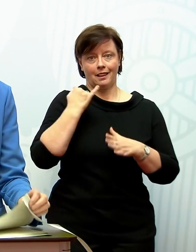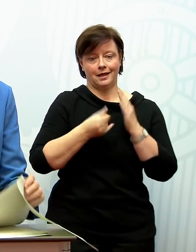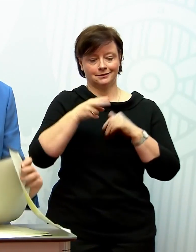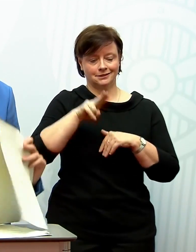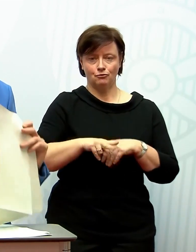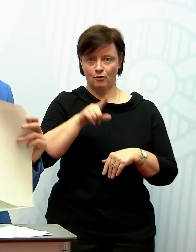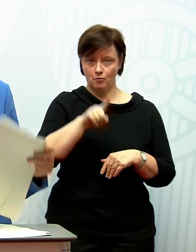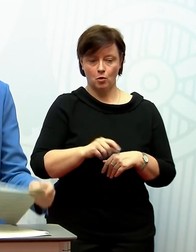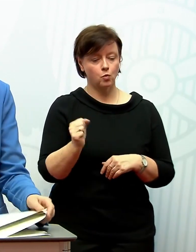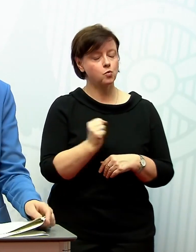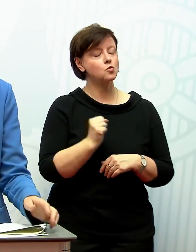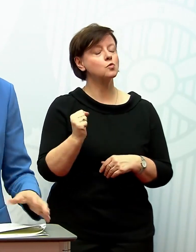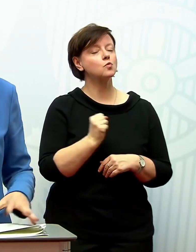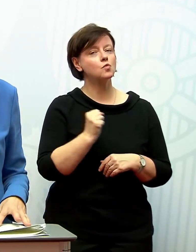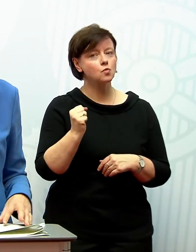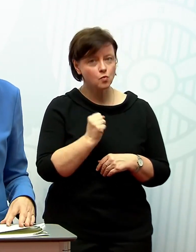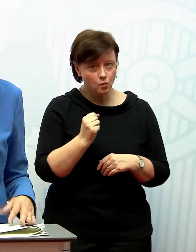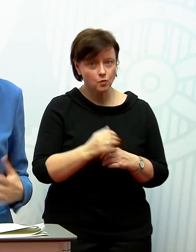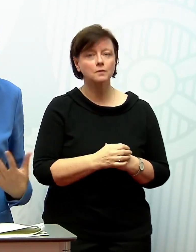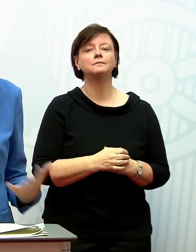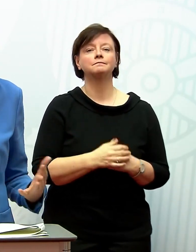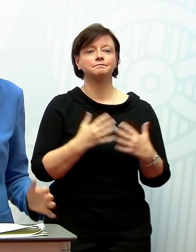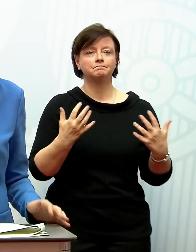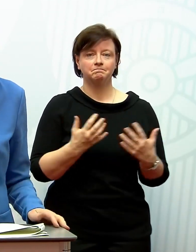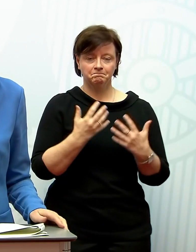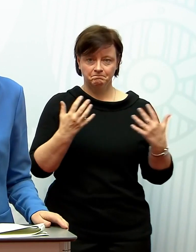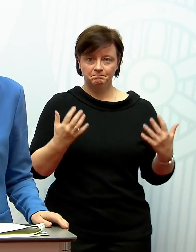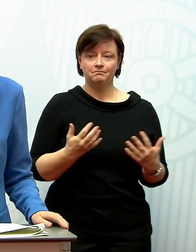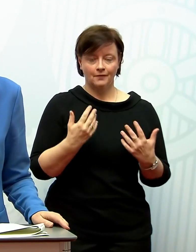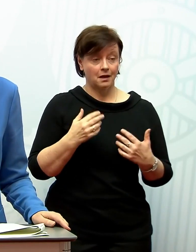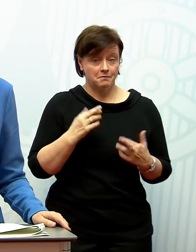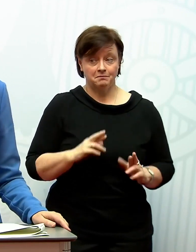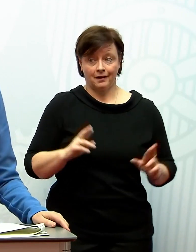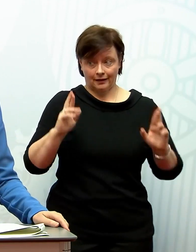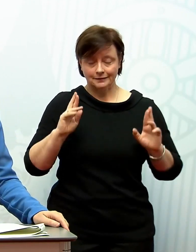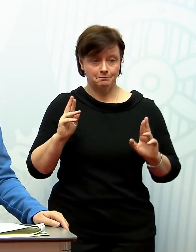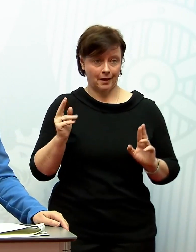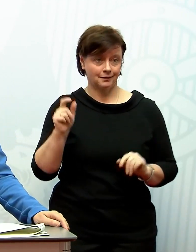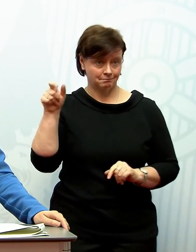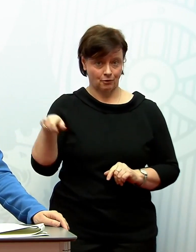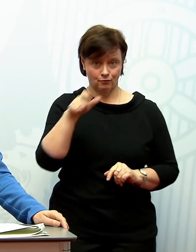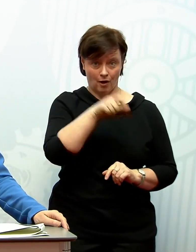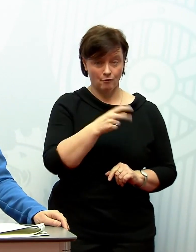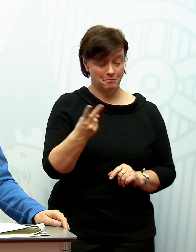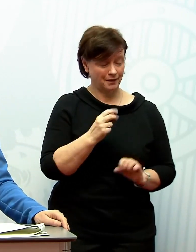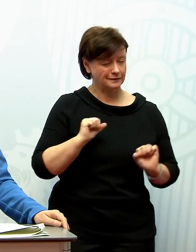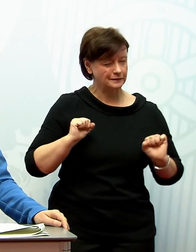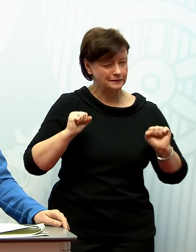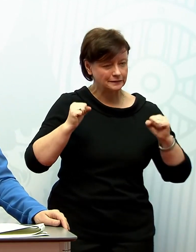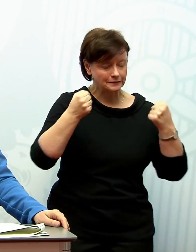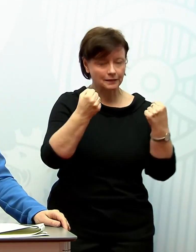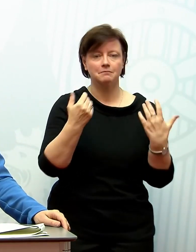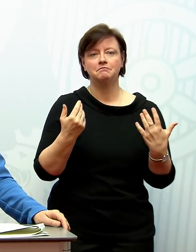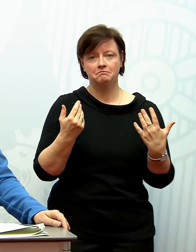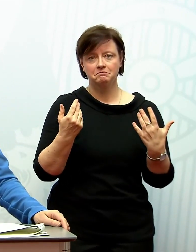Monaten. Es ist wirklich sehr, sehr, ja, es ist mehr als respektvoll zu sehen, was dort Männer und Frauen wirklich